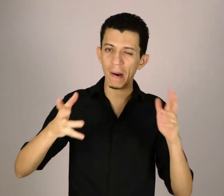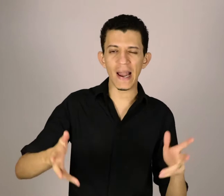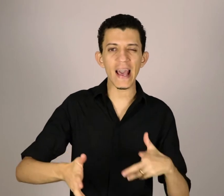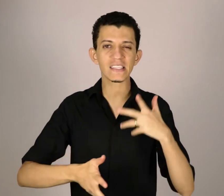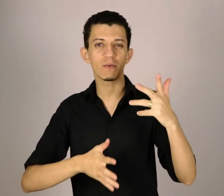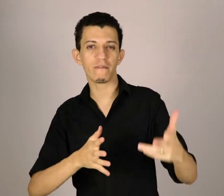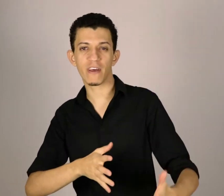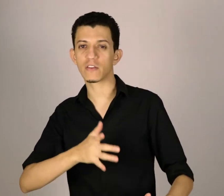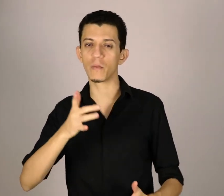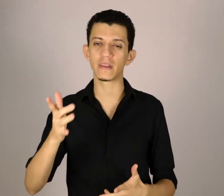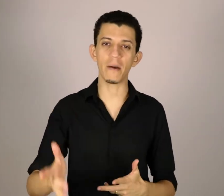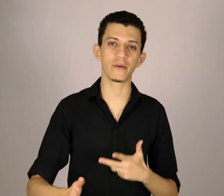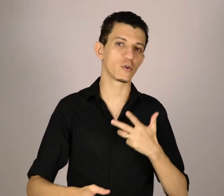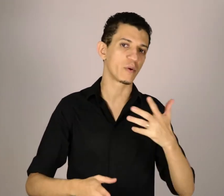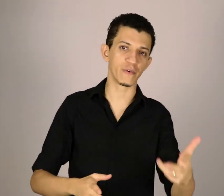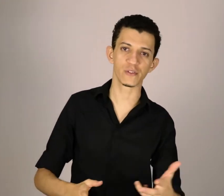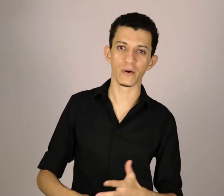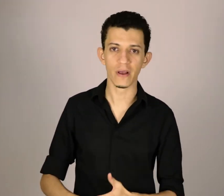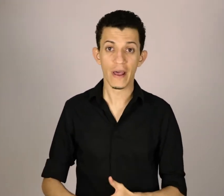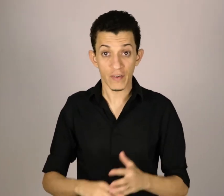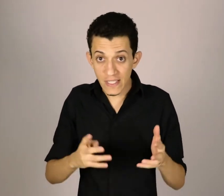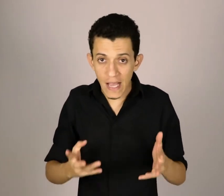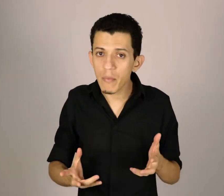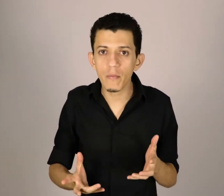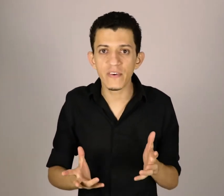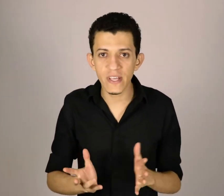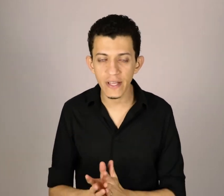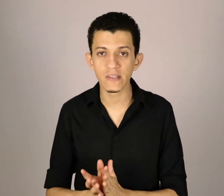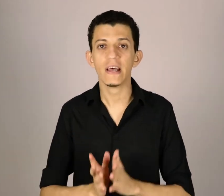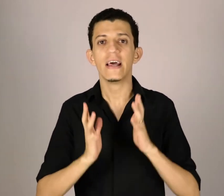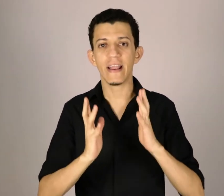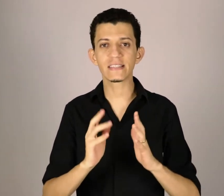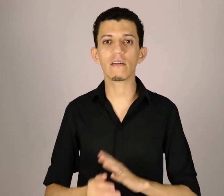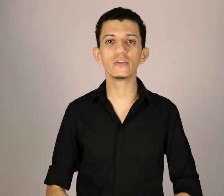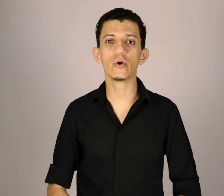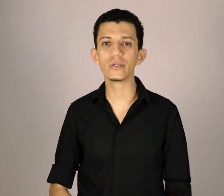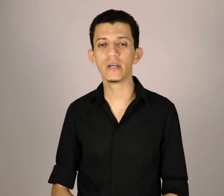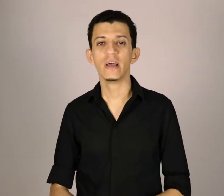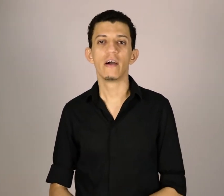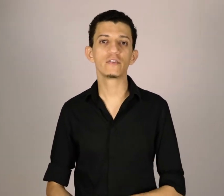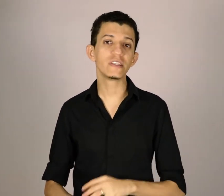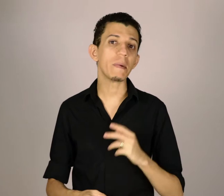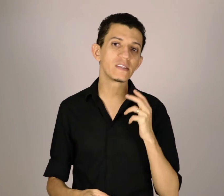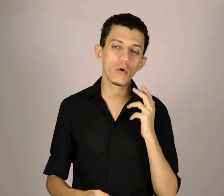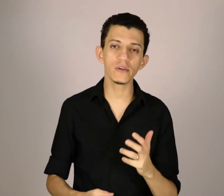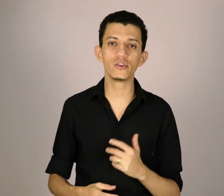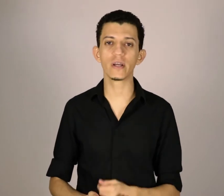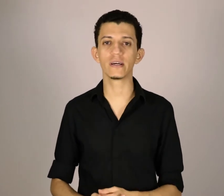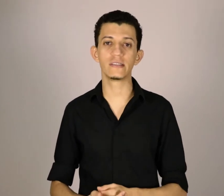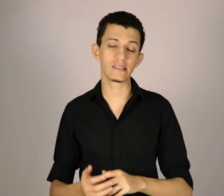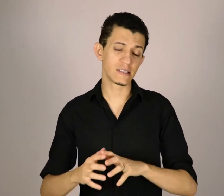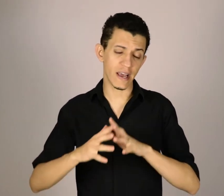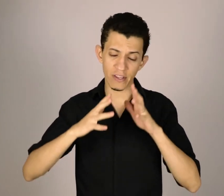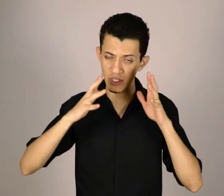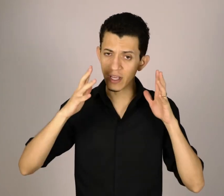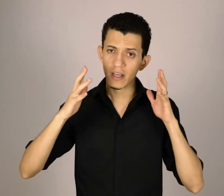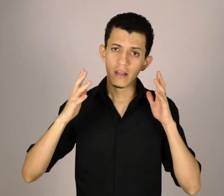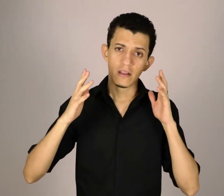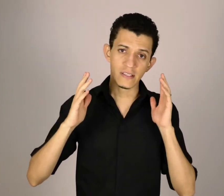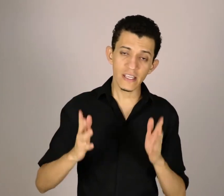palestra, em um em um intérprete, com um professor? Você sabe como fazer isso? Nessa aula de hoje, eu vou te dar mais algumas dicas dessa série de seis